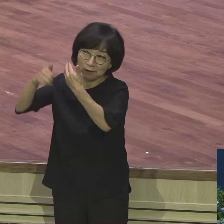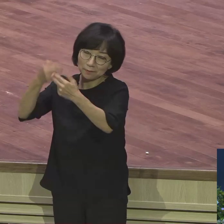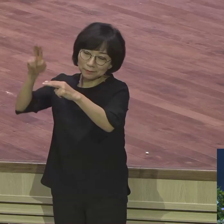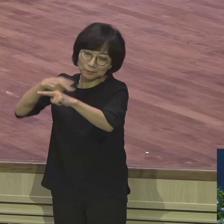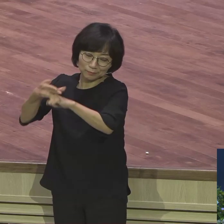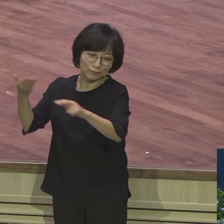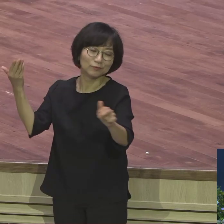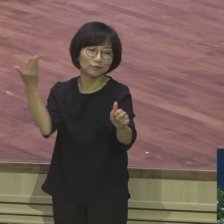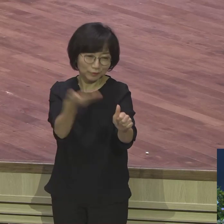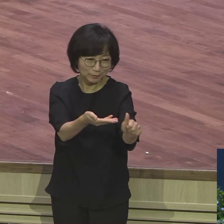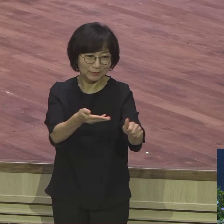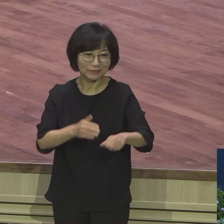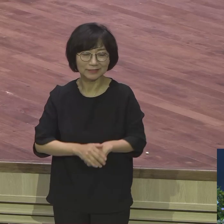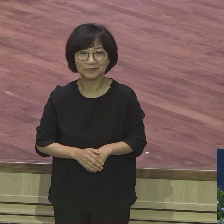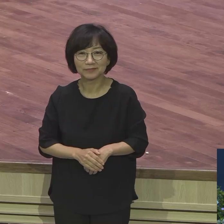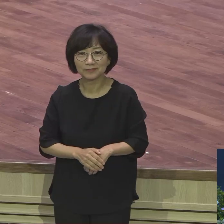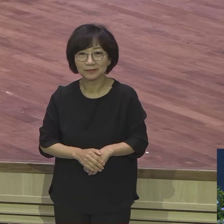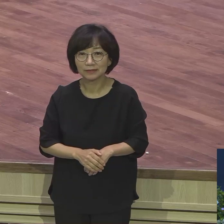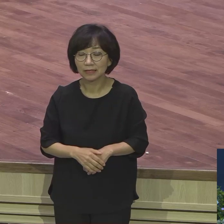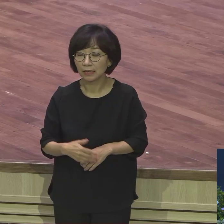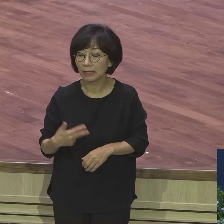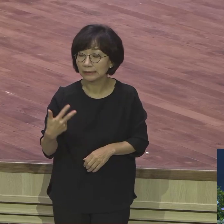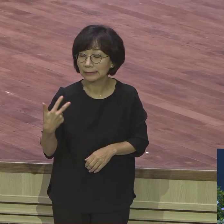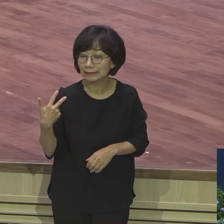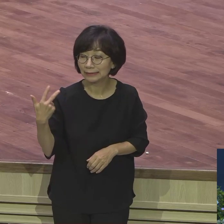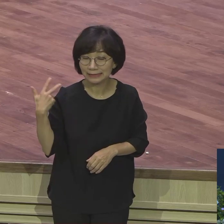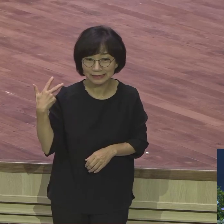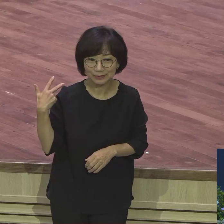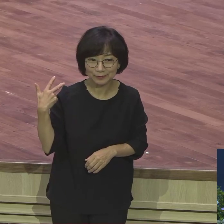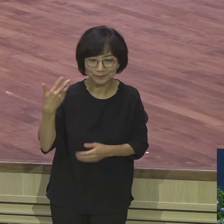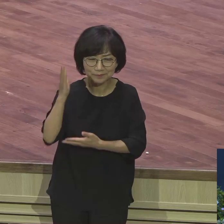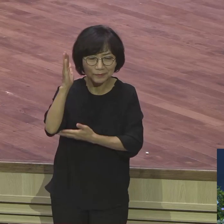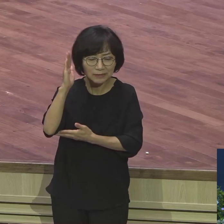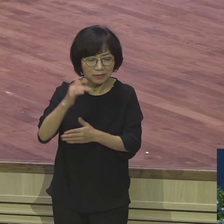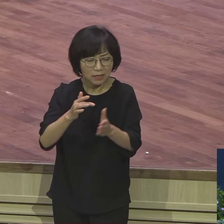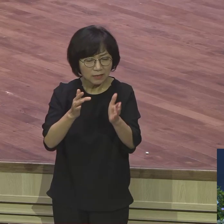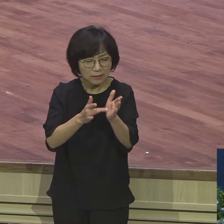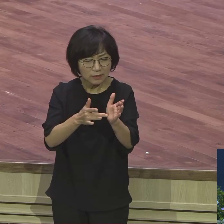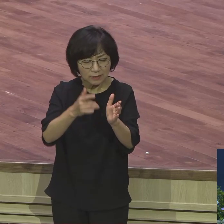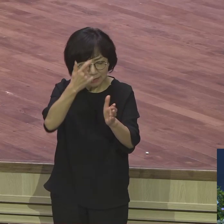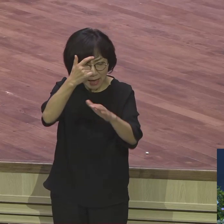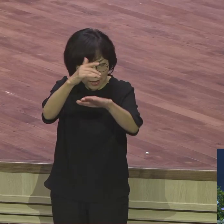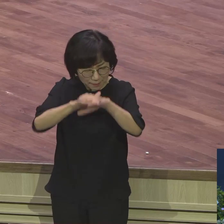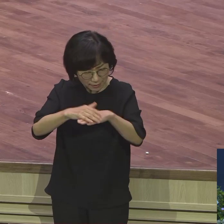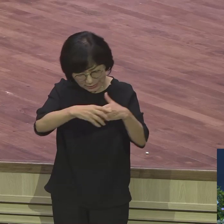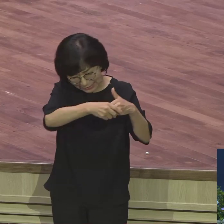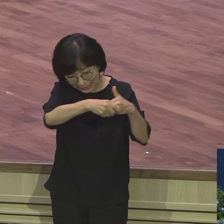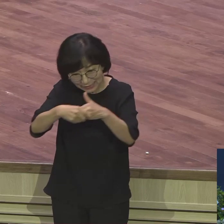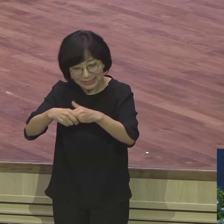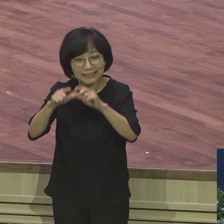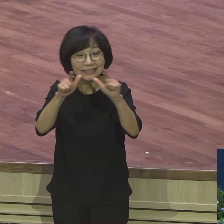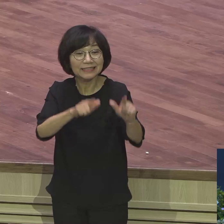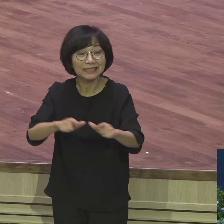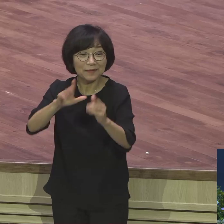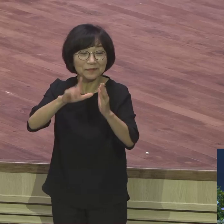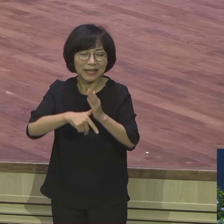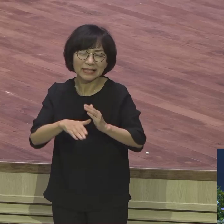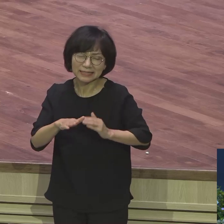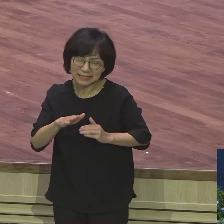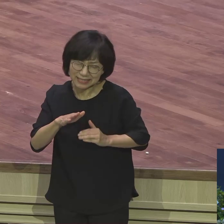말씀처럼 예배가 이끄는 삶을 살 때 참된 형통의 자리에 갈